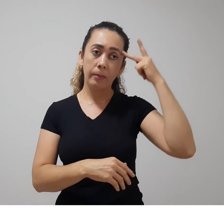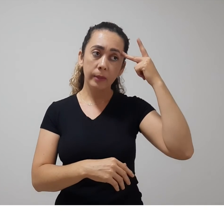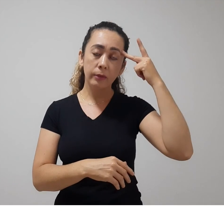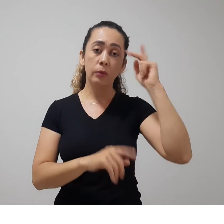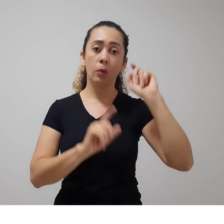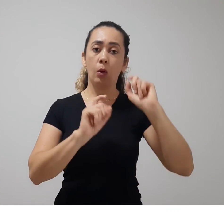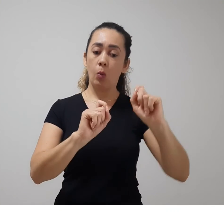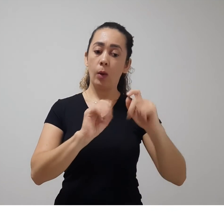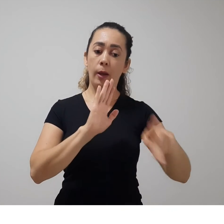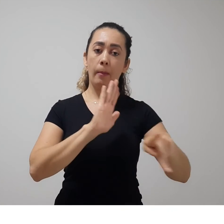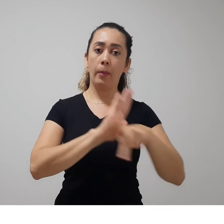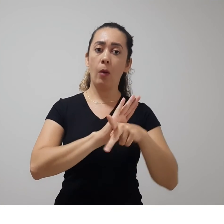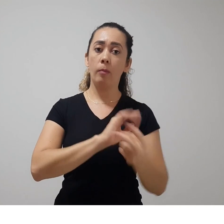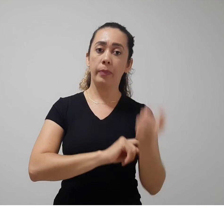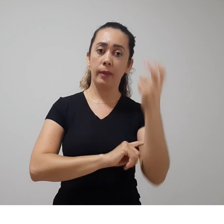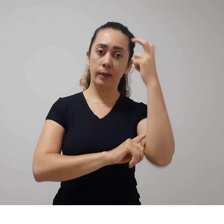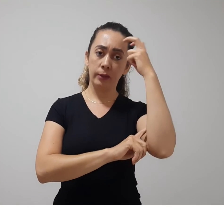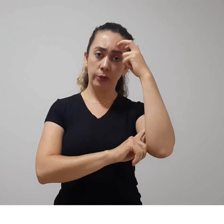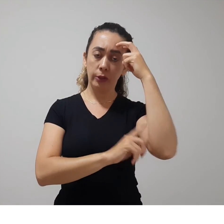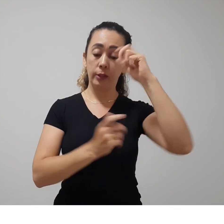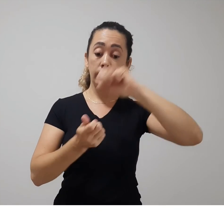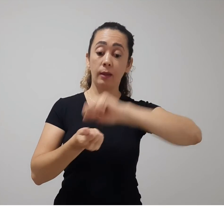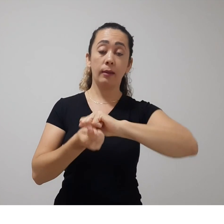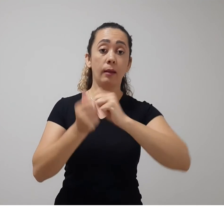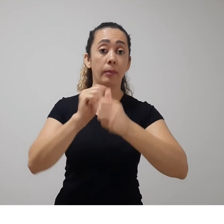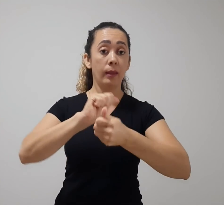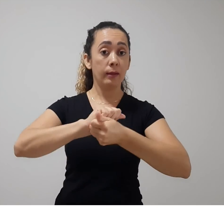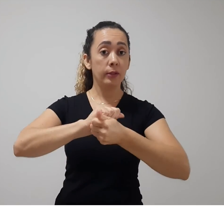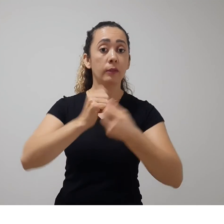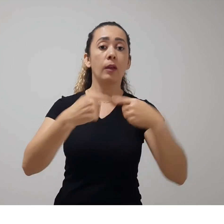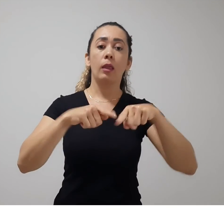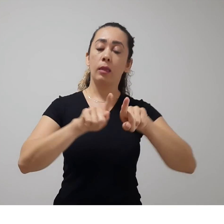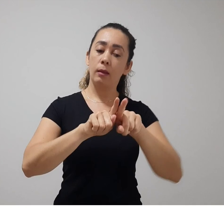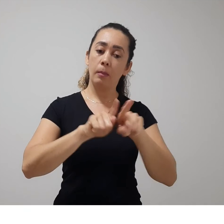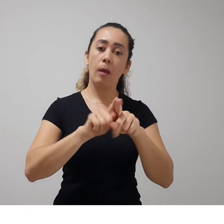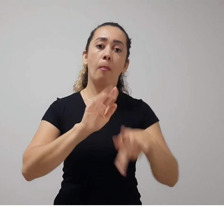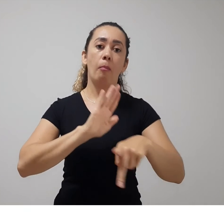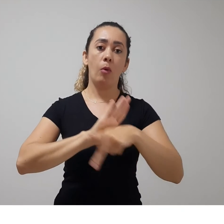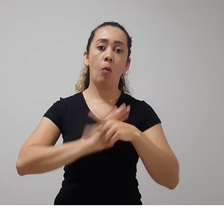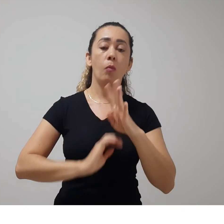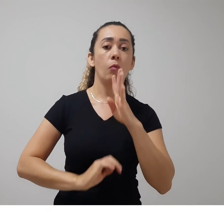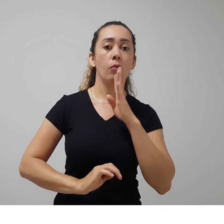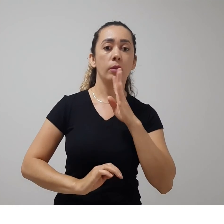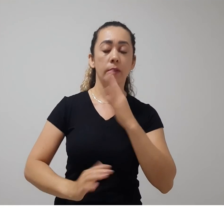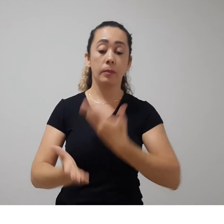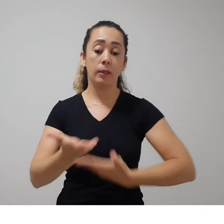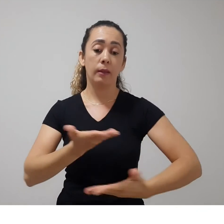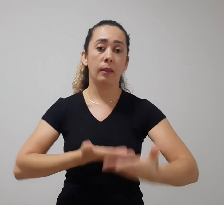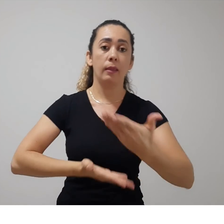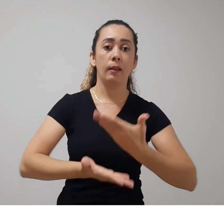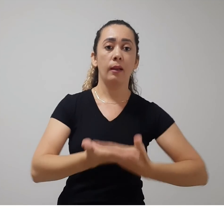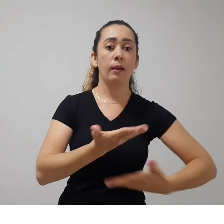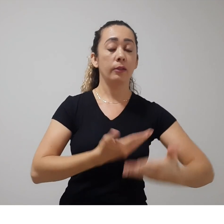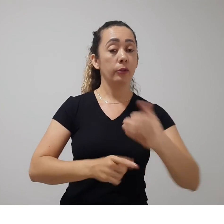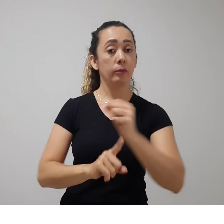inteligência adaptativa e o seu próprio conhecimento interagindo com o meio. Para finalizar a nossa aula,